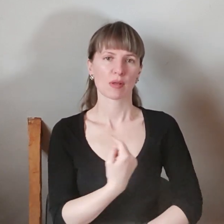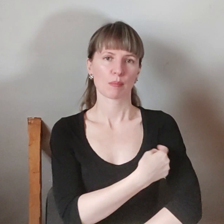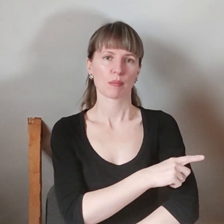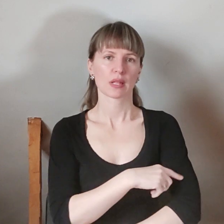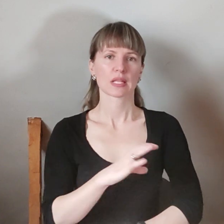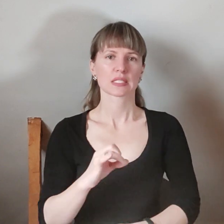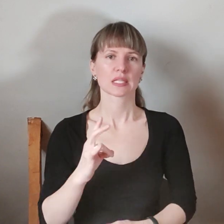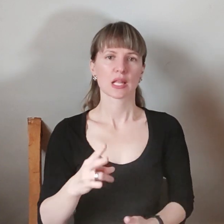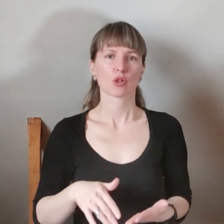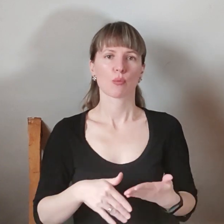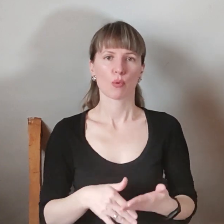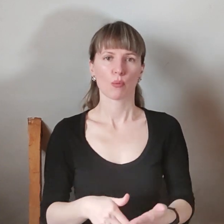-санітарної допомоги.